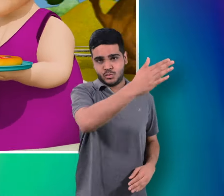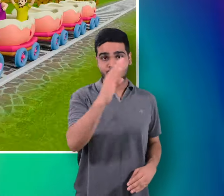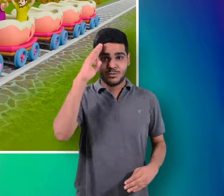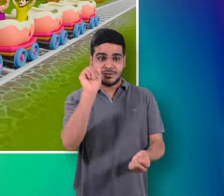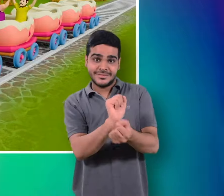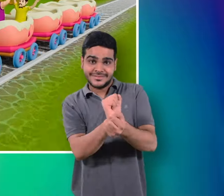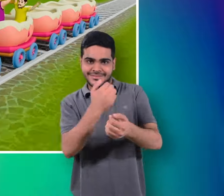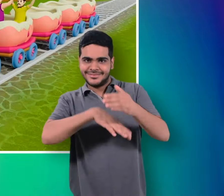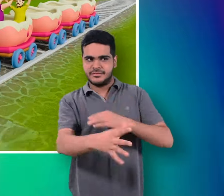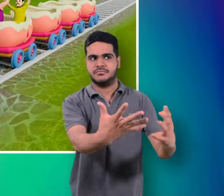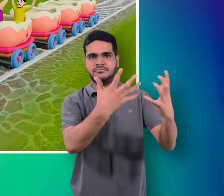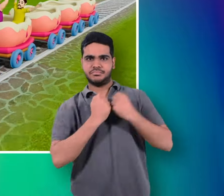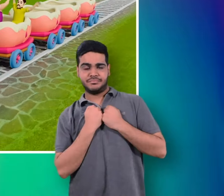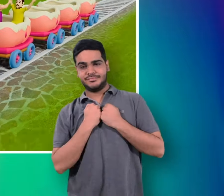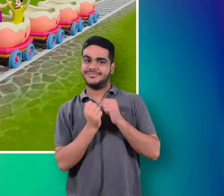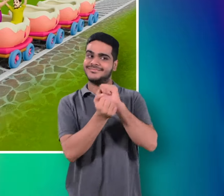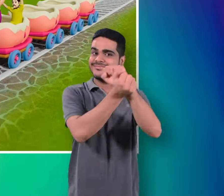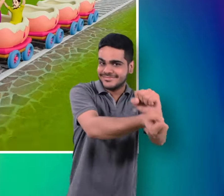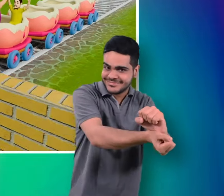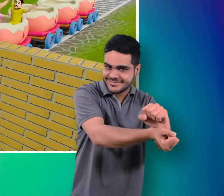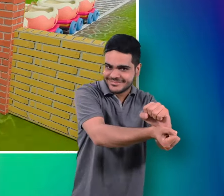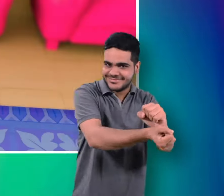कटकर पहुचा सीदा जेल में